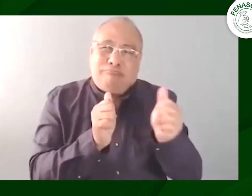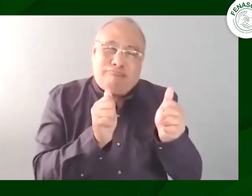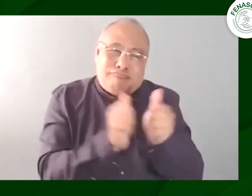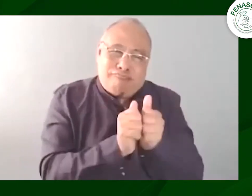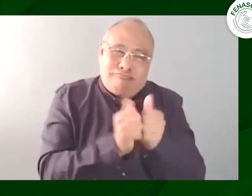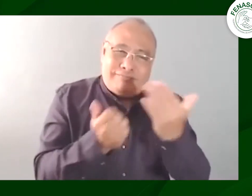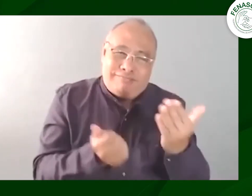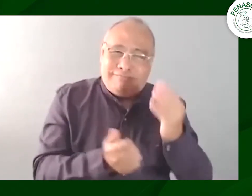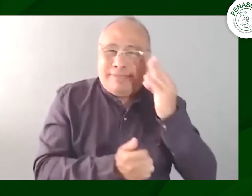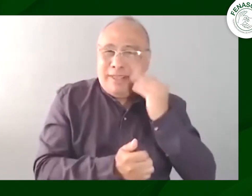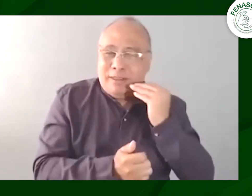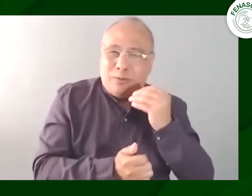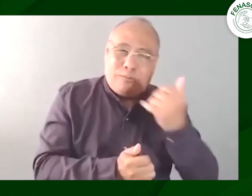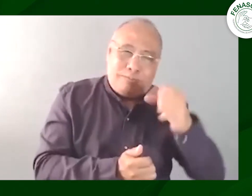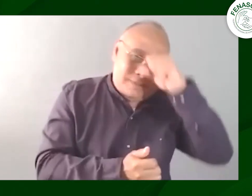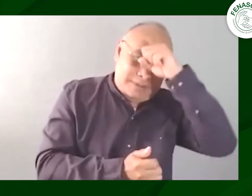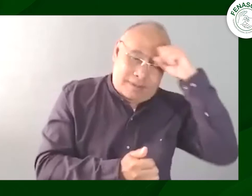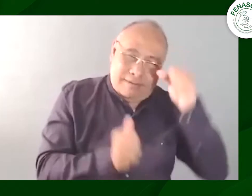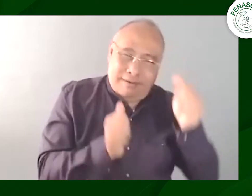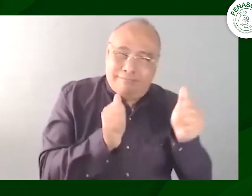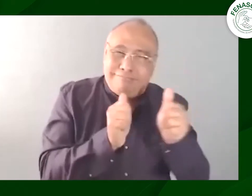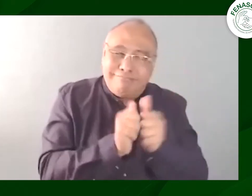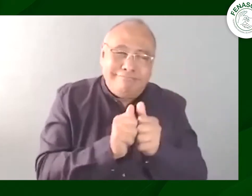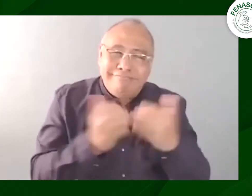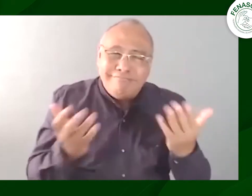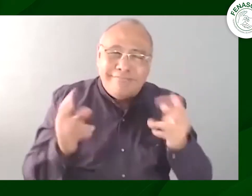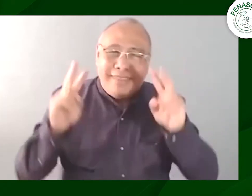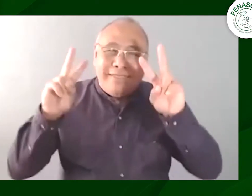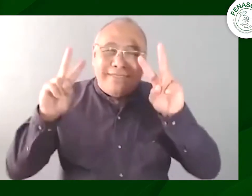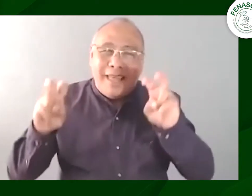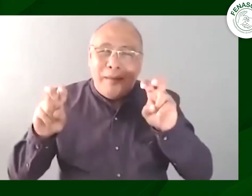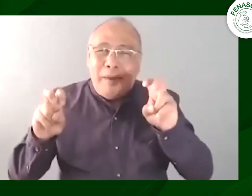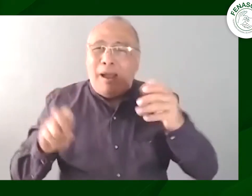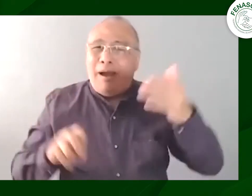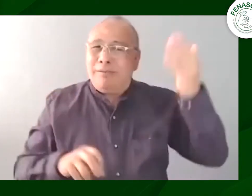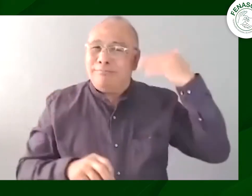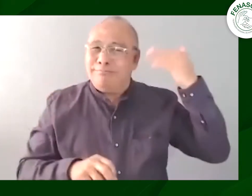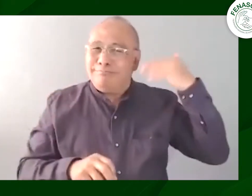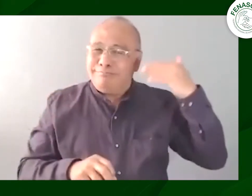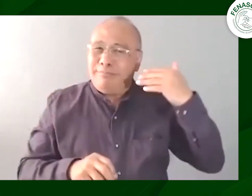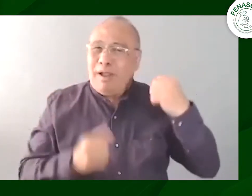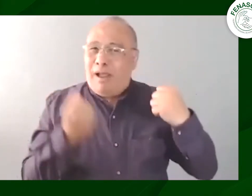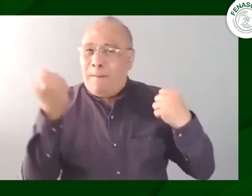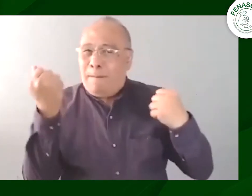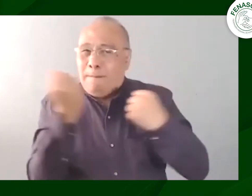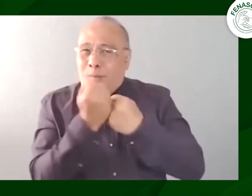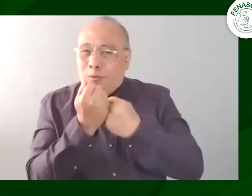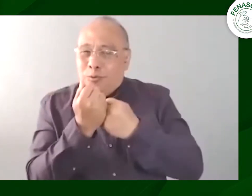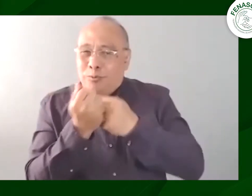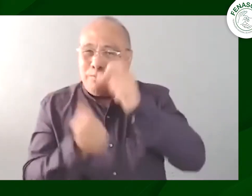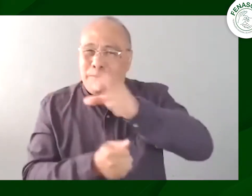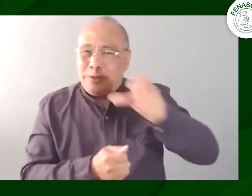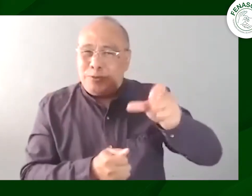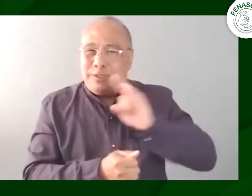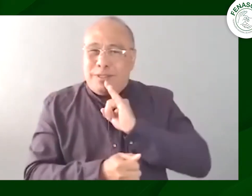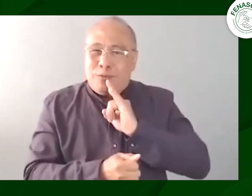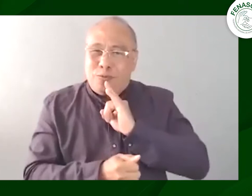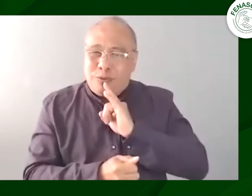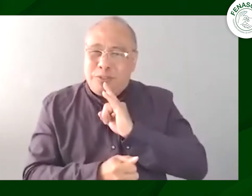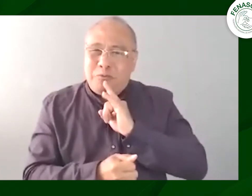en este vídeo queremos comentarles un aspecto muy importante junto con héctor y sandra algo que tiene que ver con